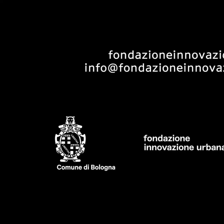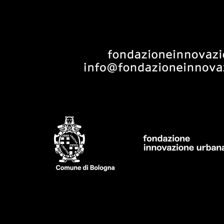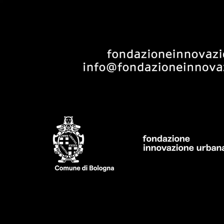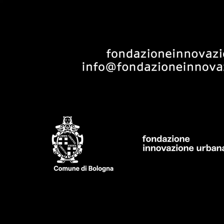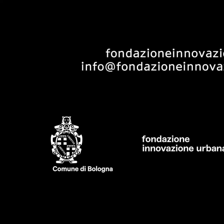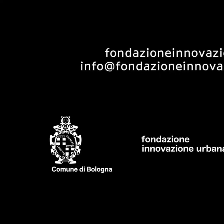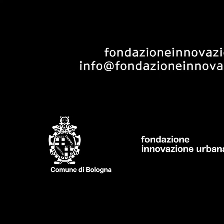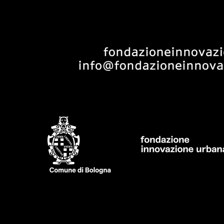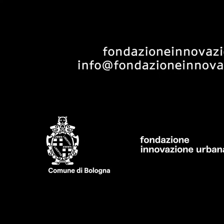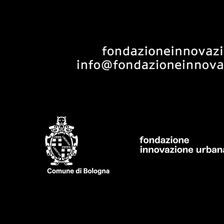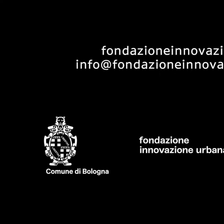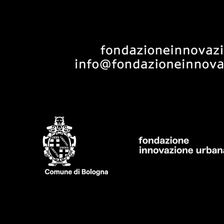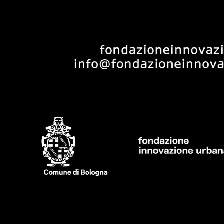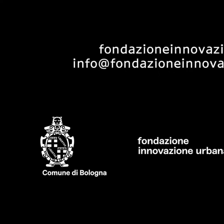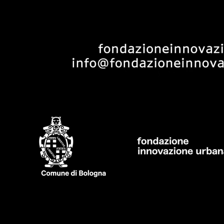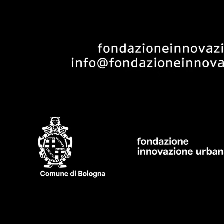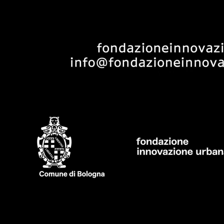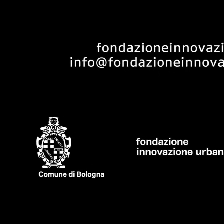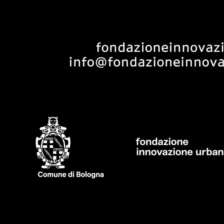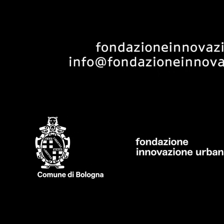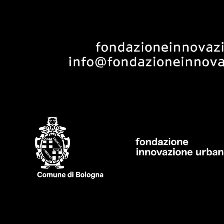Grazie a tutti.